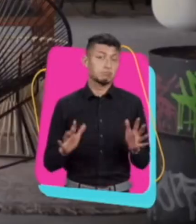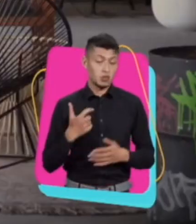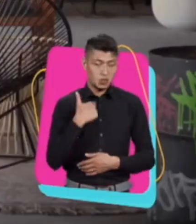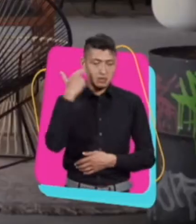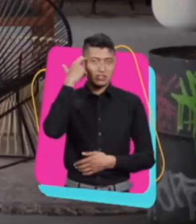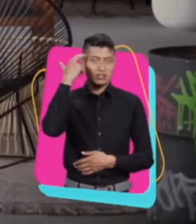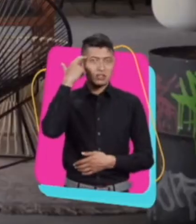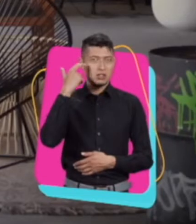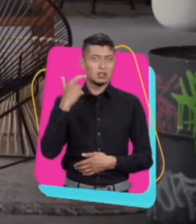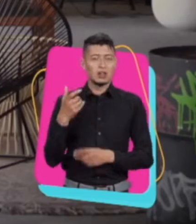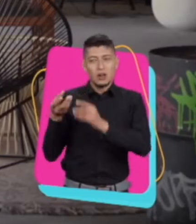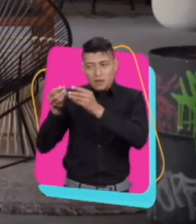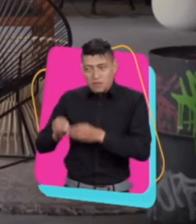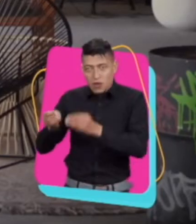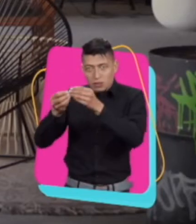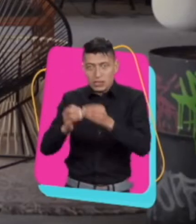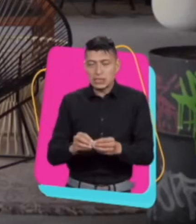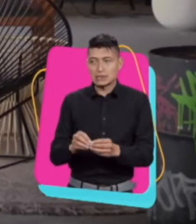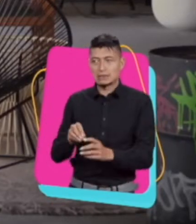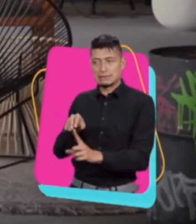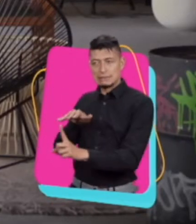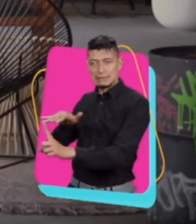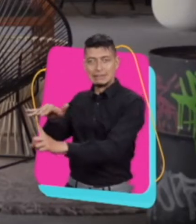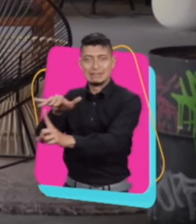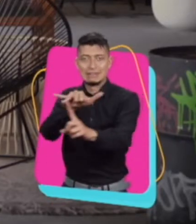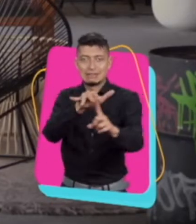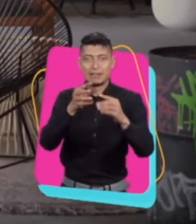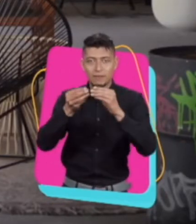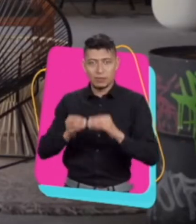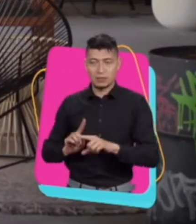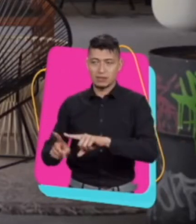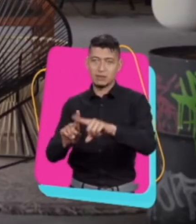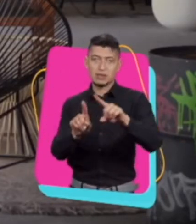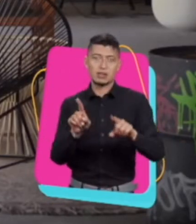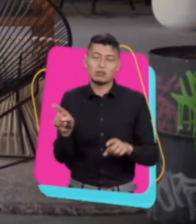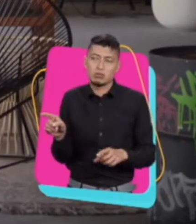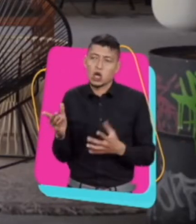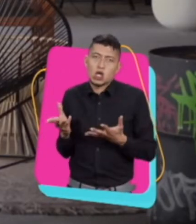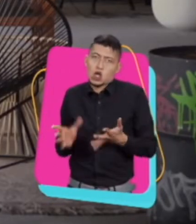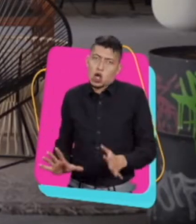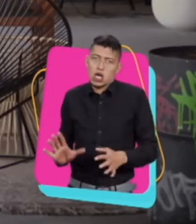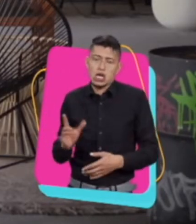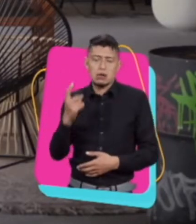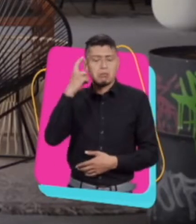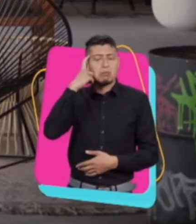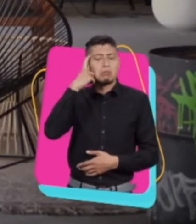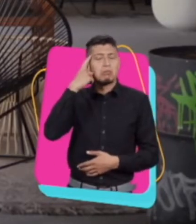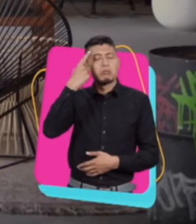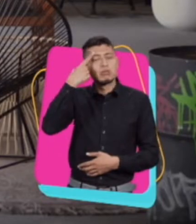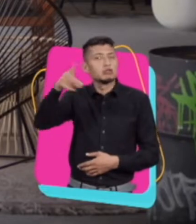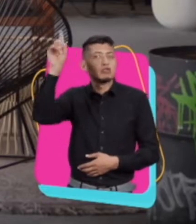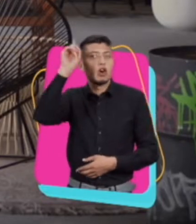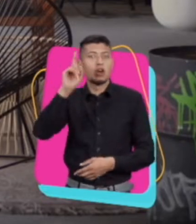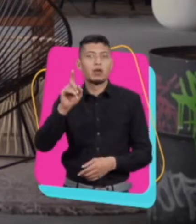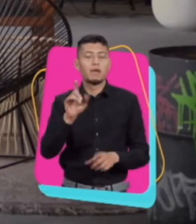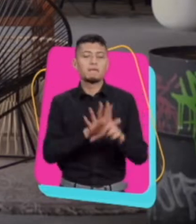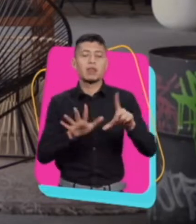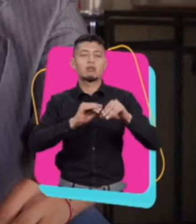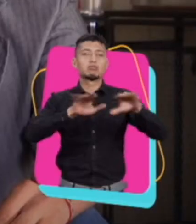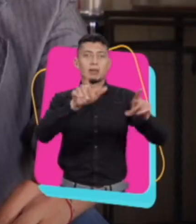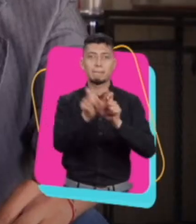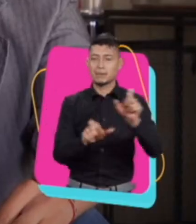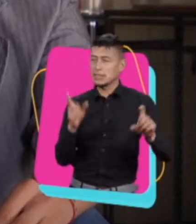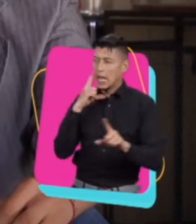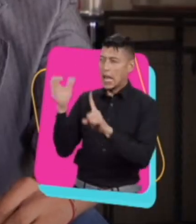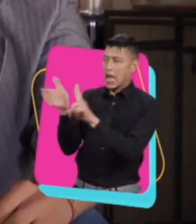Pues yo pienso que hay muchas formas de llegar a ser un influenciador. Puede ser sin querer, algo orgánico o alguien que salió en un video y todo el